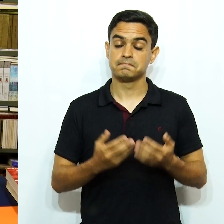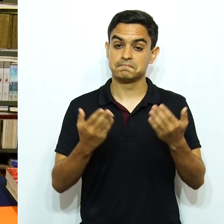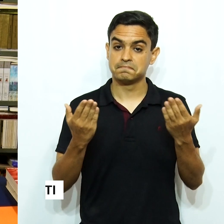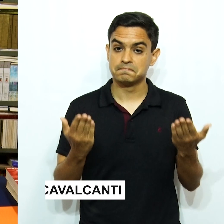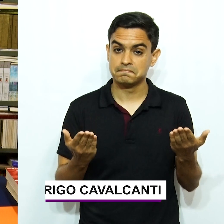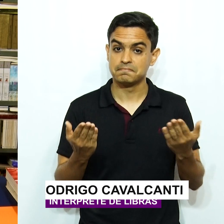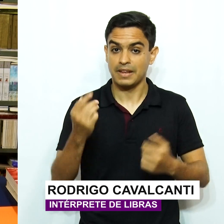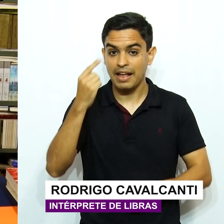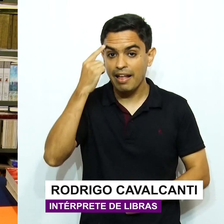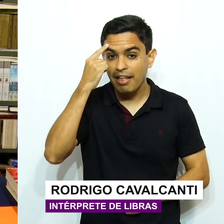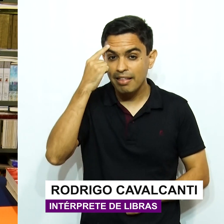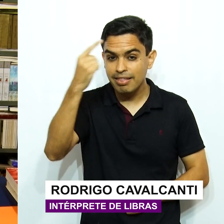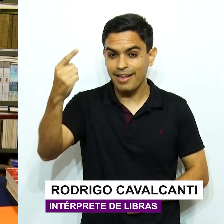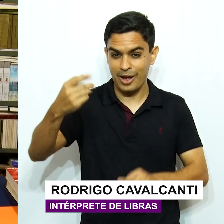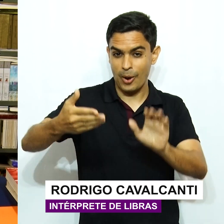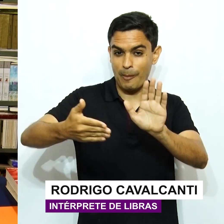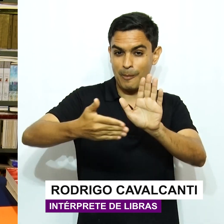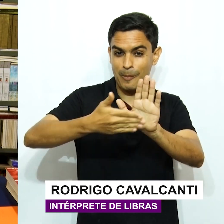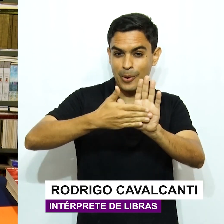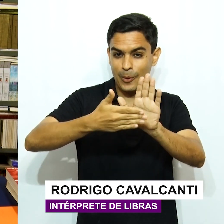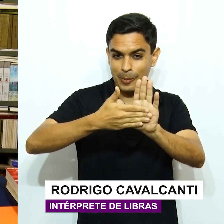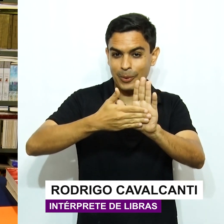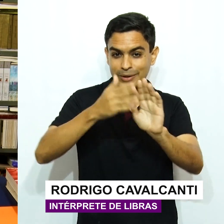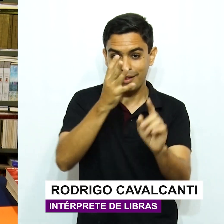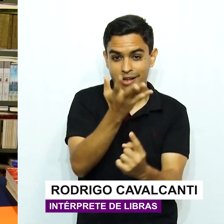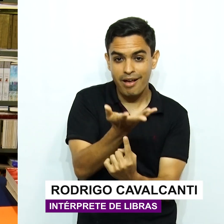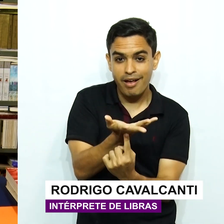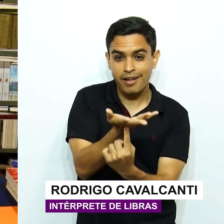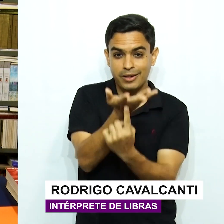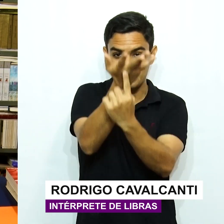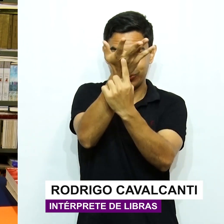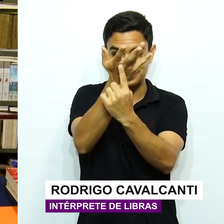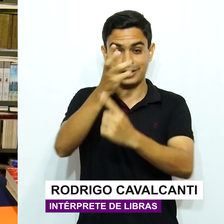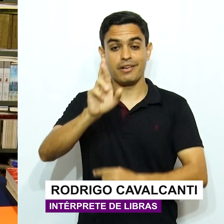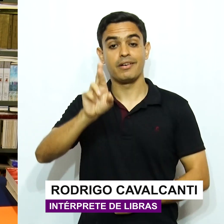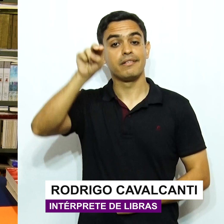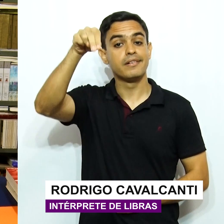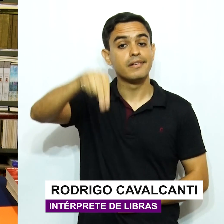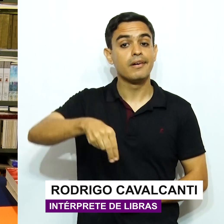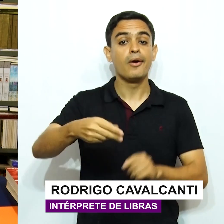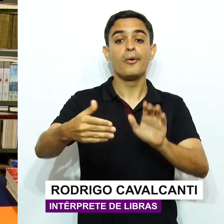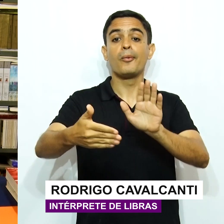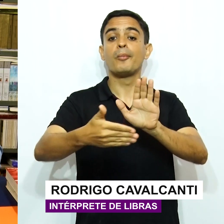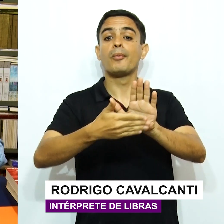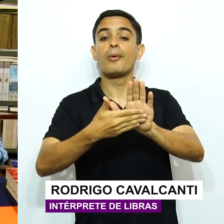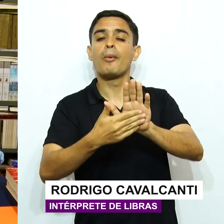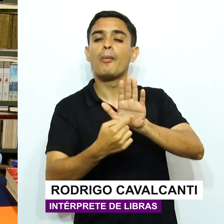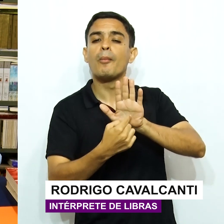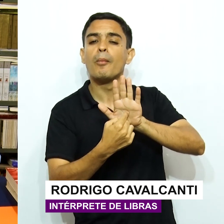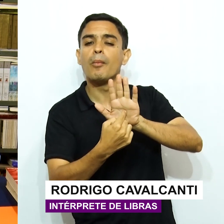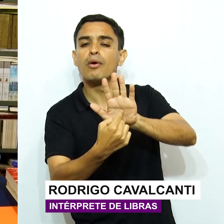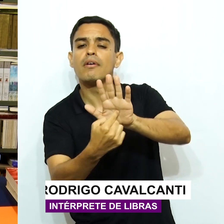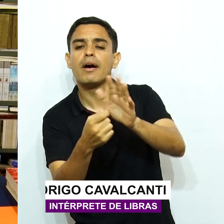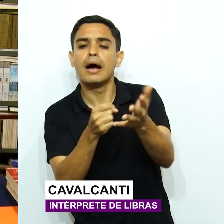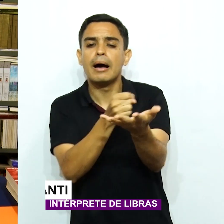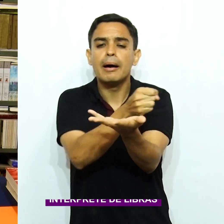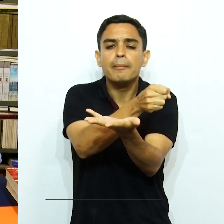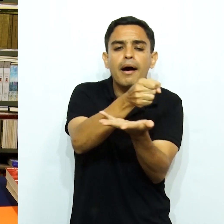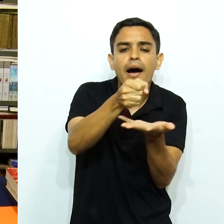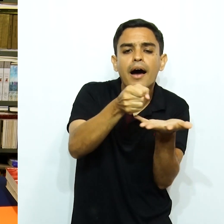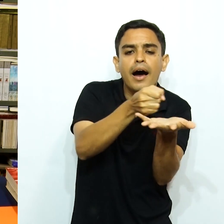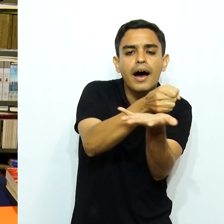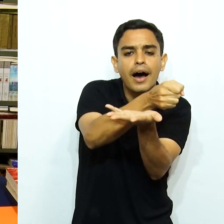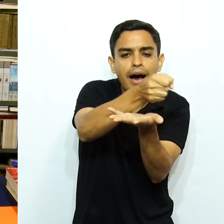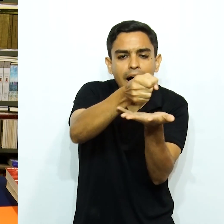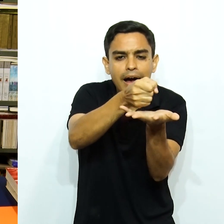Com a ideia da antologia virtual, da literatura do Rio Grande do Norte, primeiro fazer um lastro, que seriam as